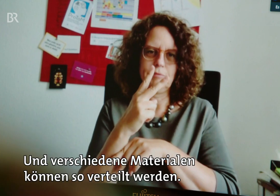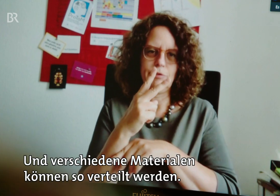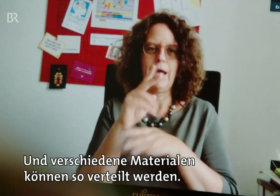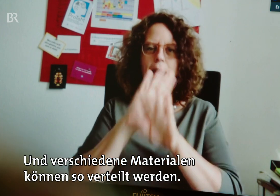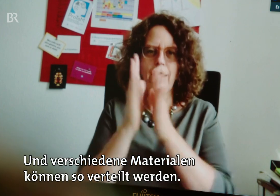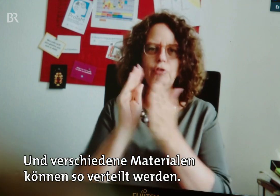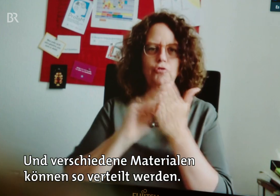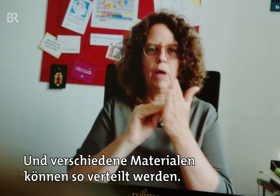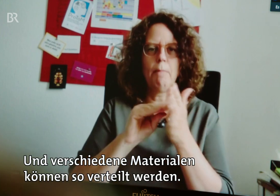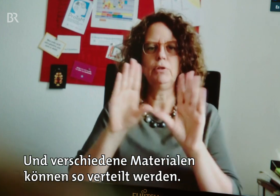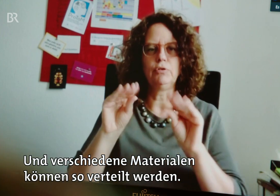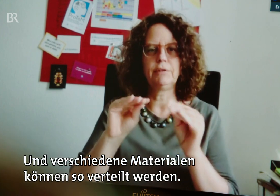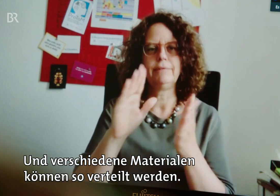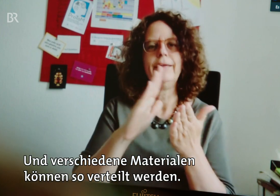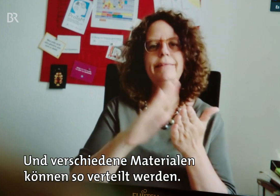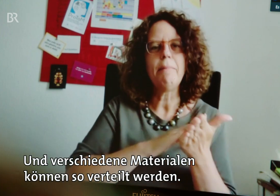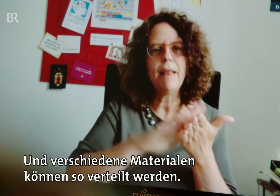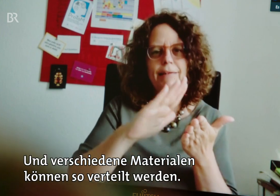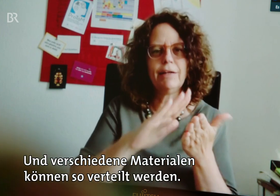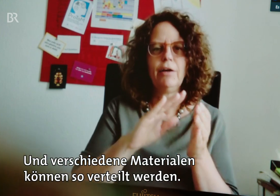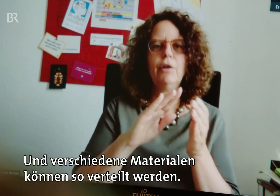Und verschiedene Materialien können so verteilt werden.